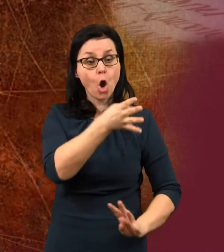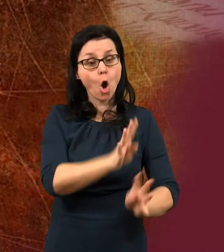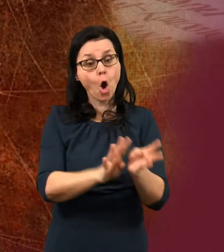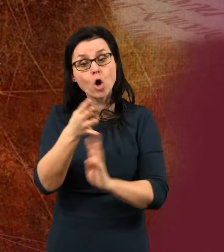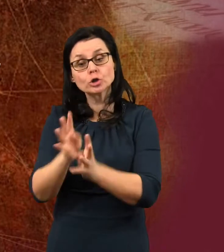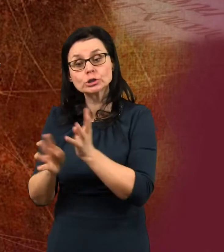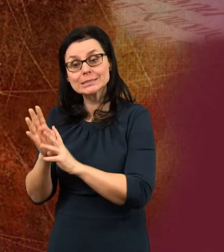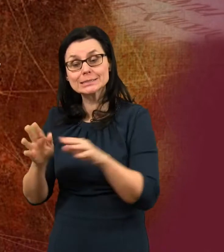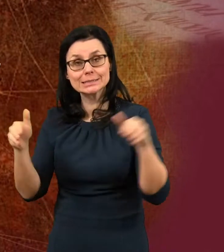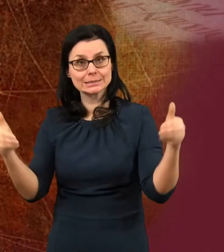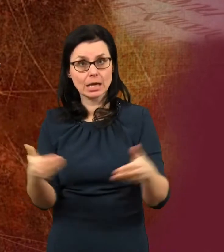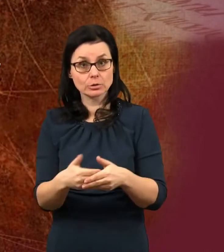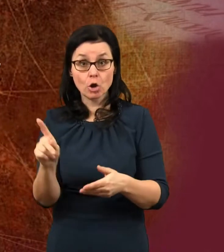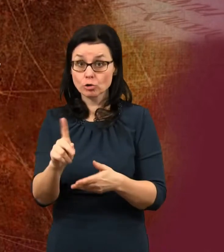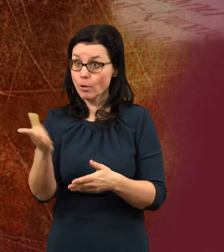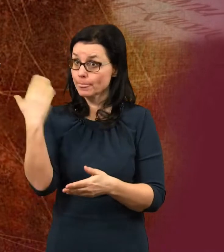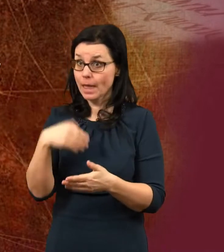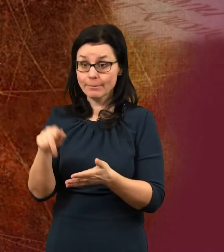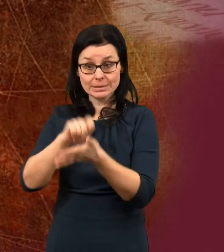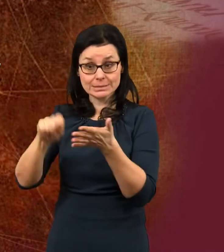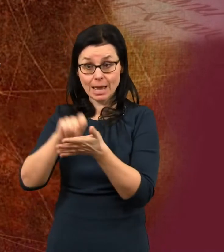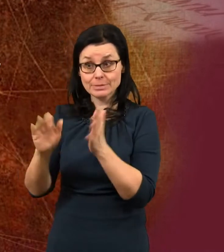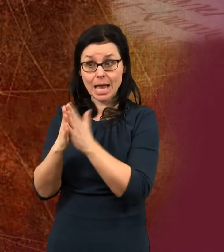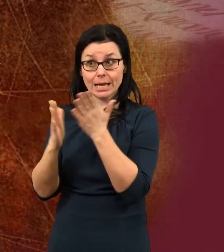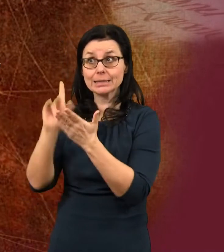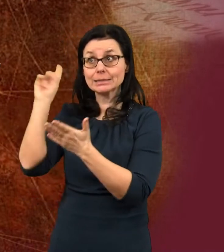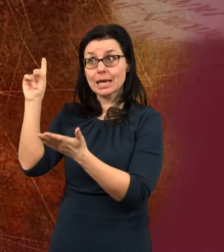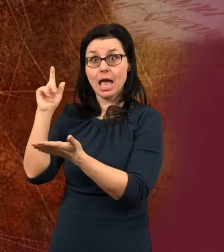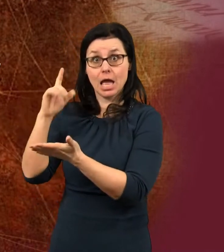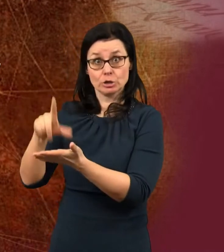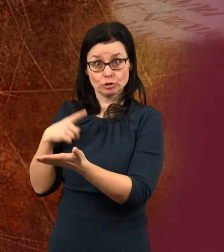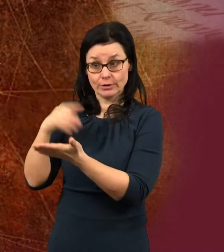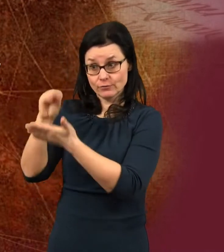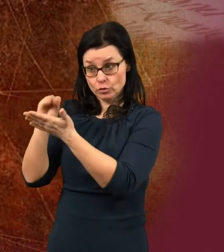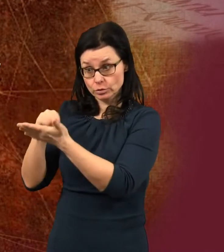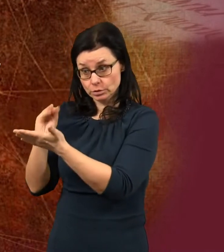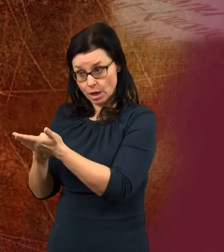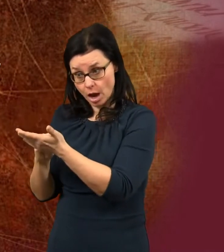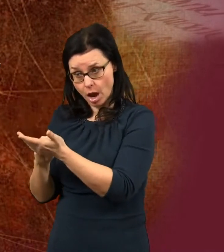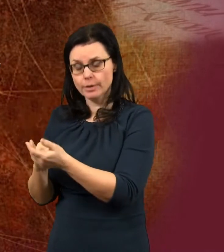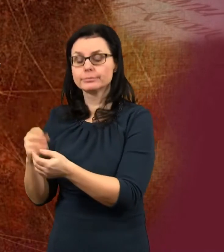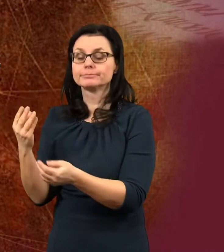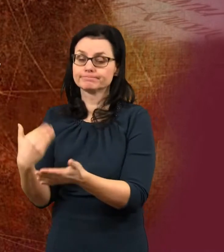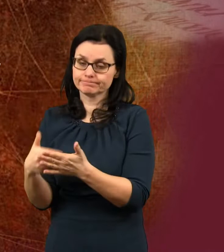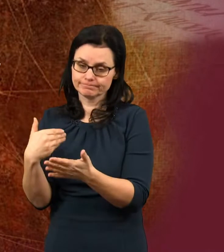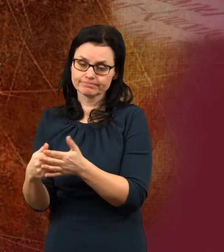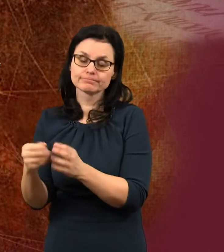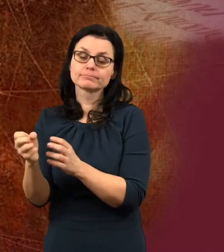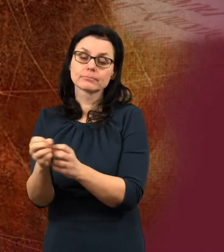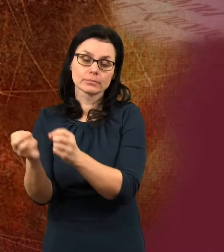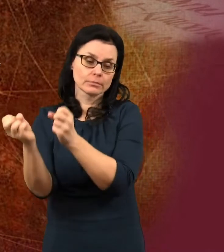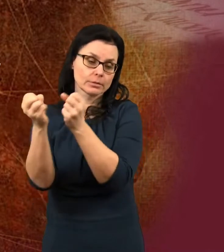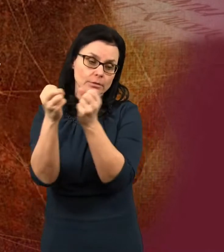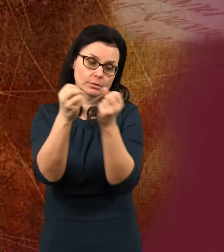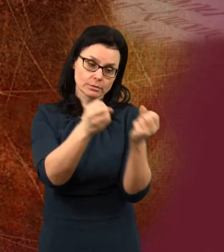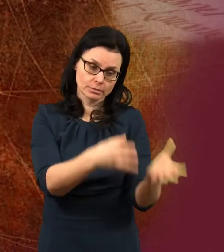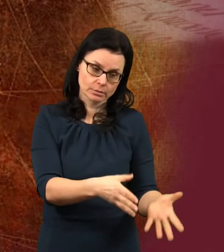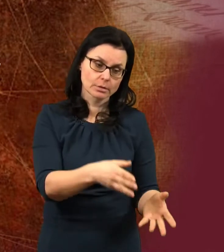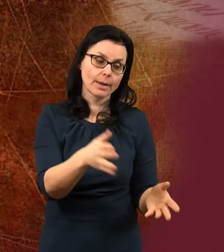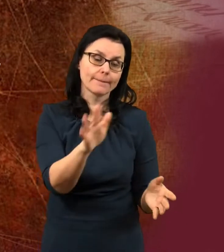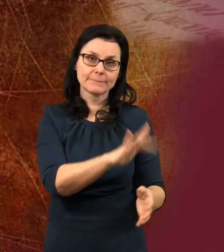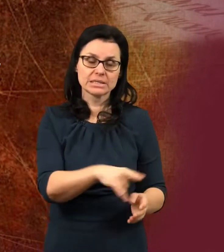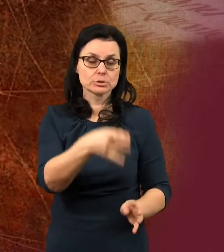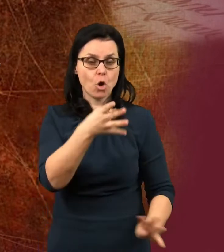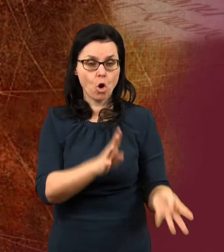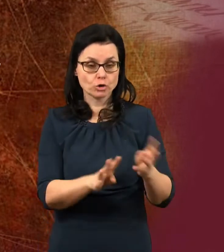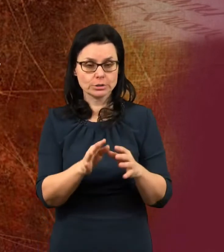A kdo nebyl zapsán v knize života, byl uvržen do hořícího jezera. Ještě